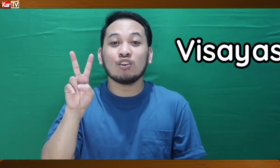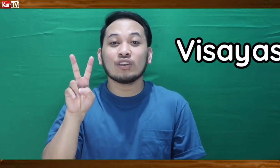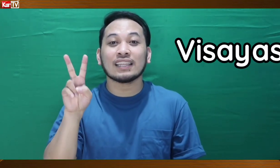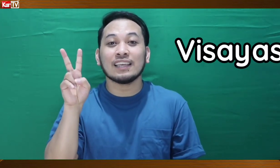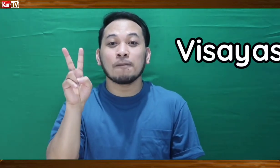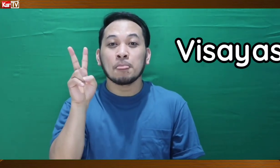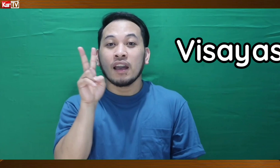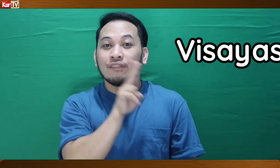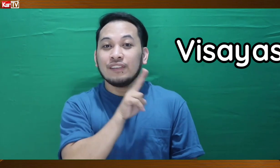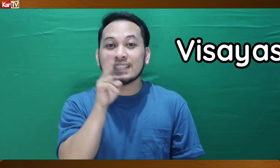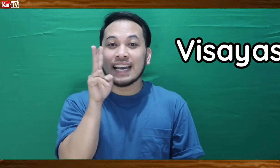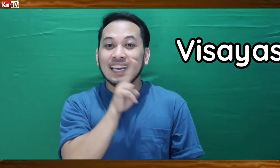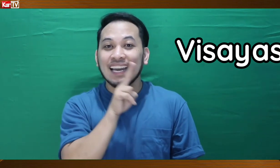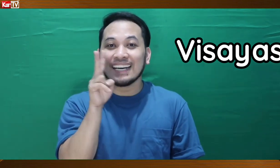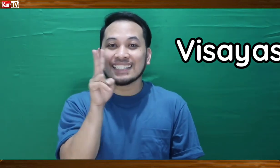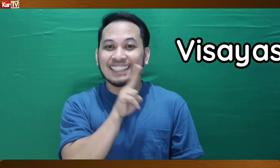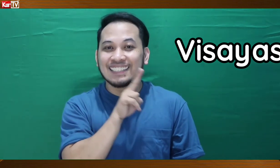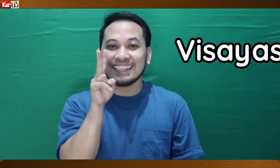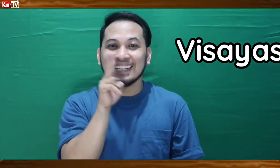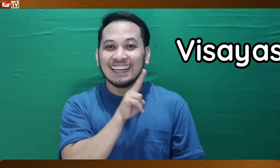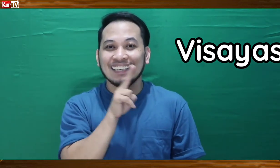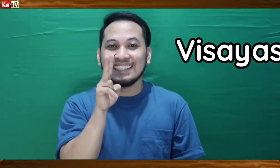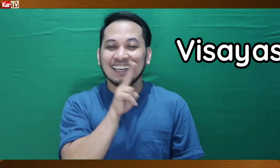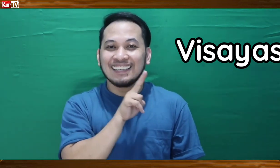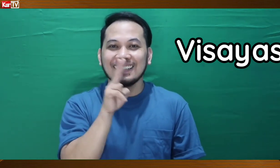ilong natin, Visayas. Ayan,